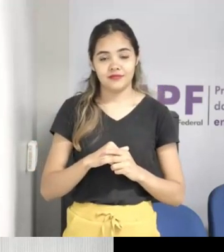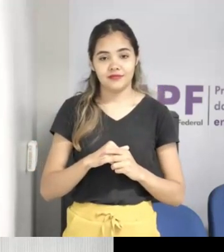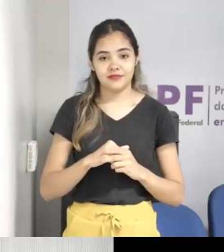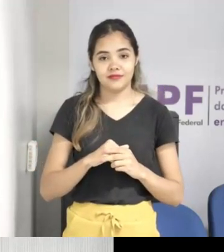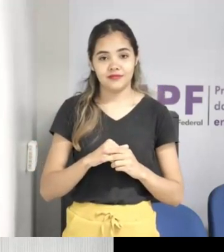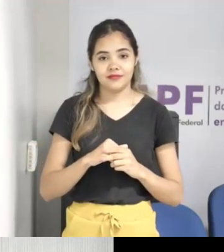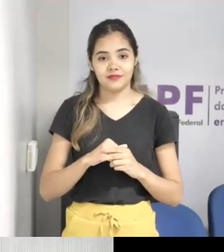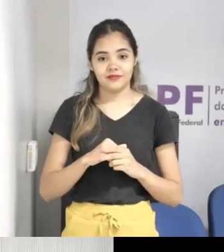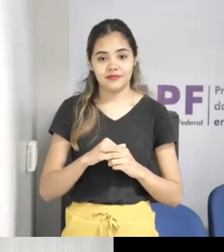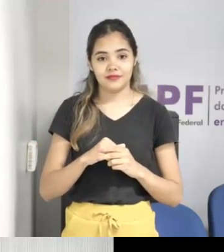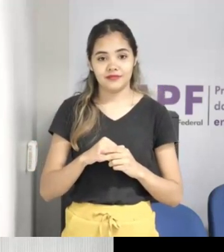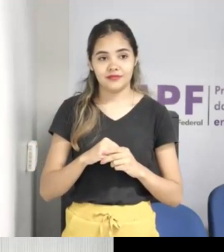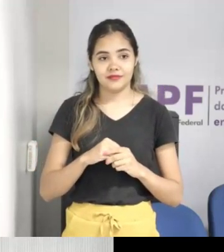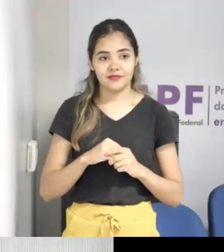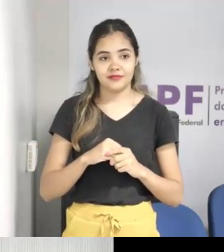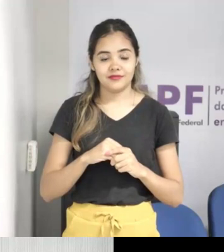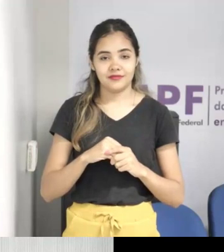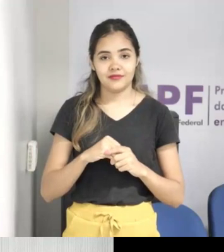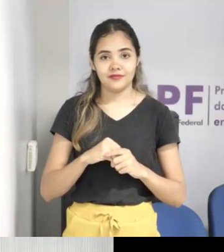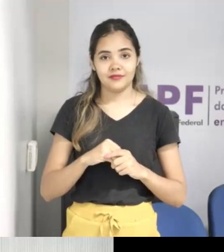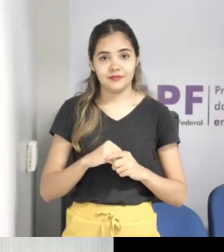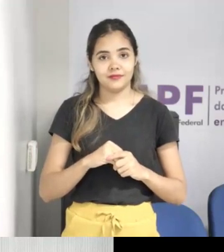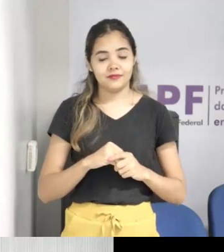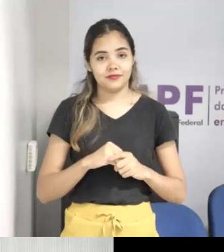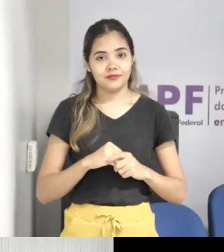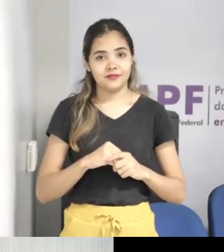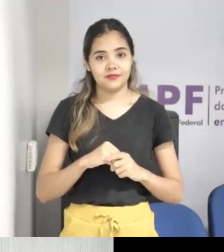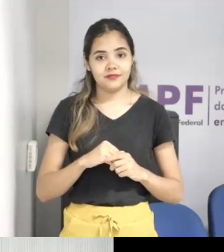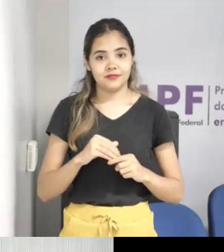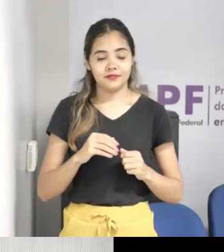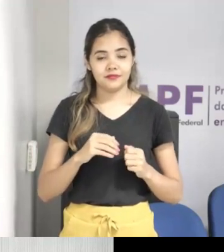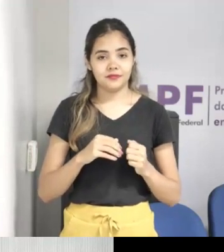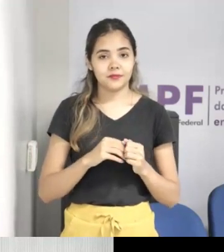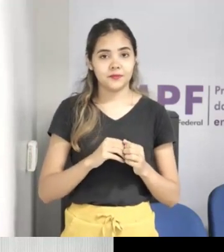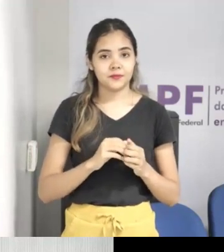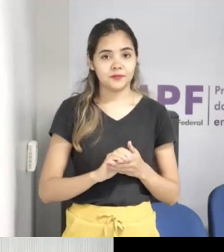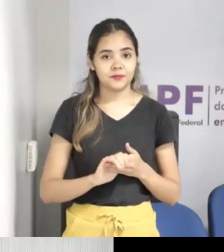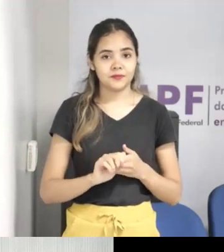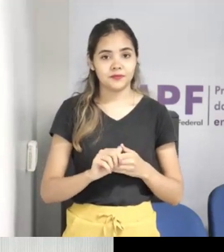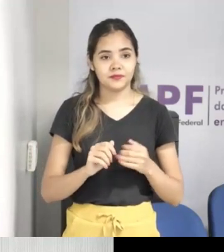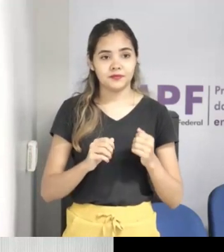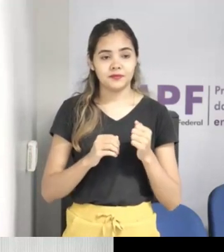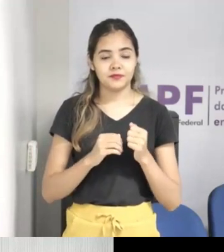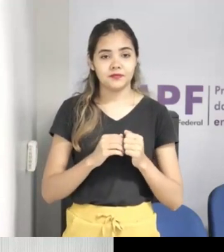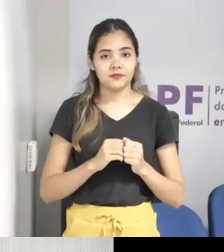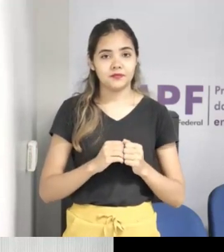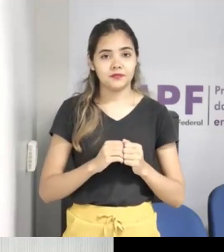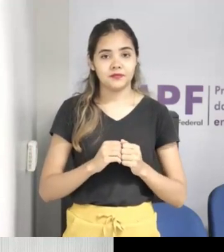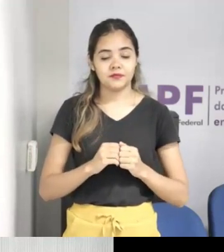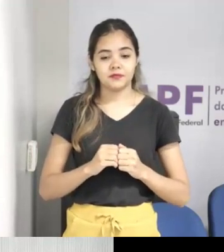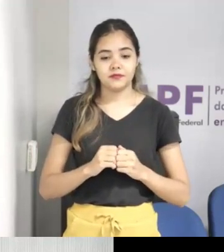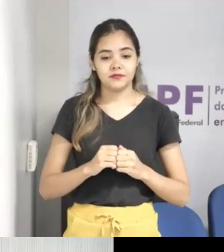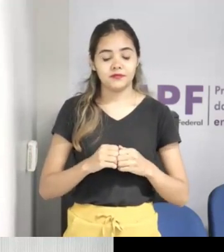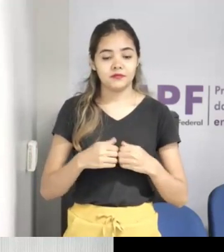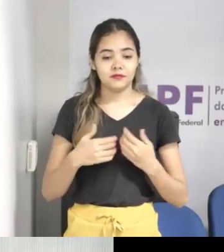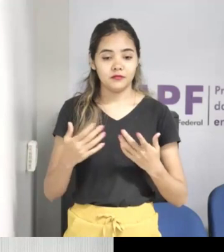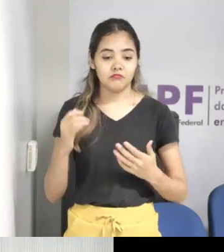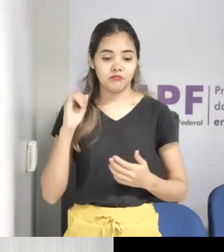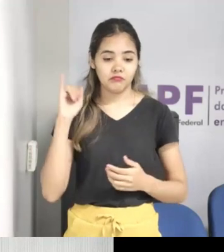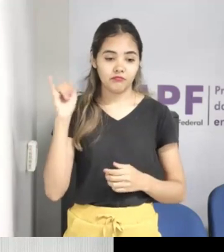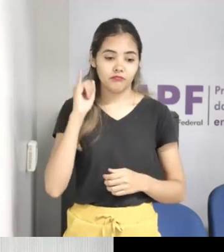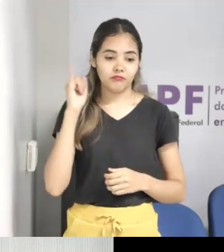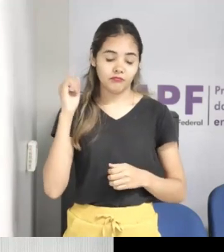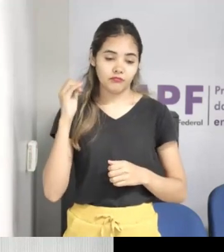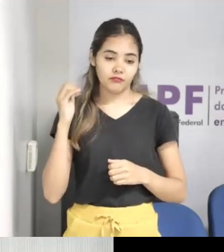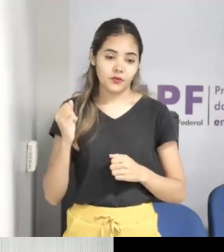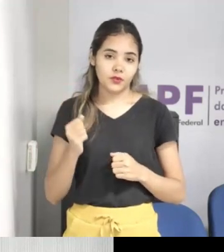Então, é preciso também que se possa atuar como um agente que promova a